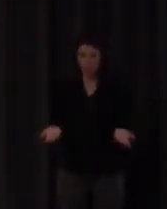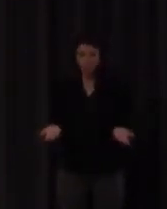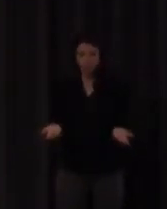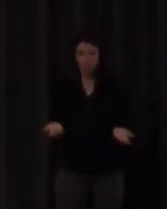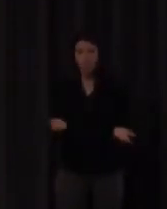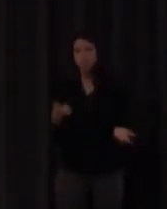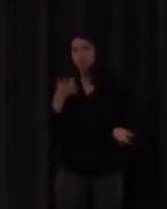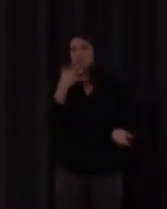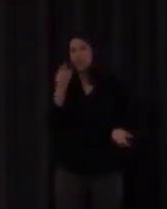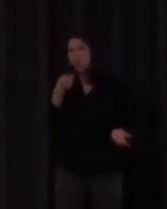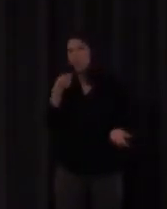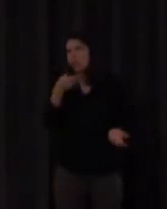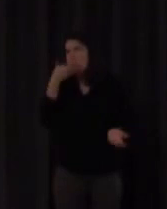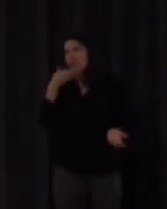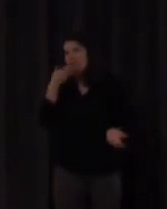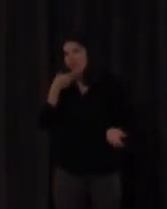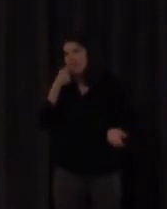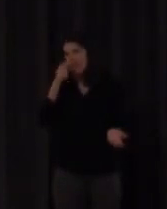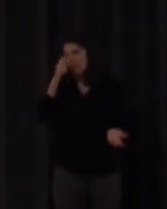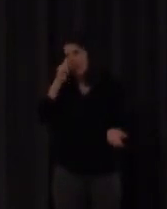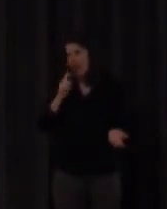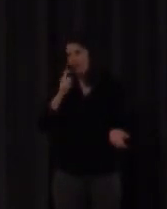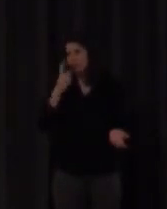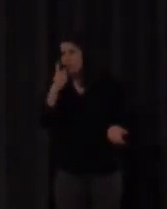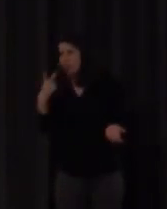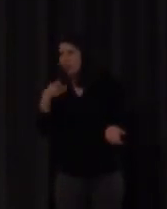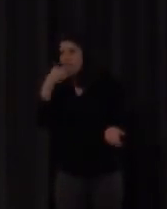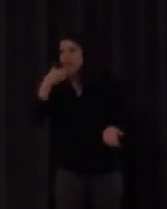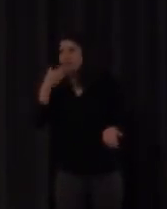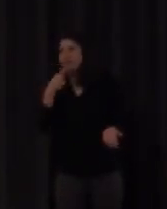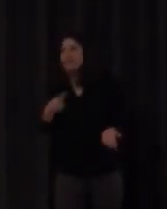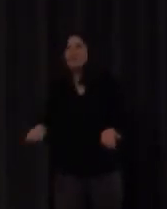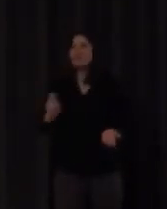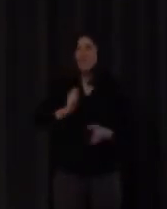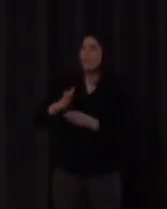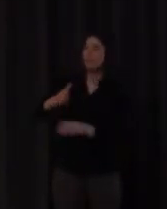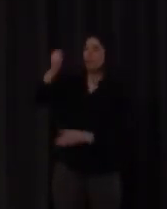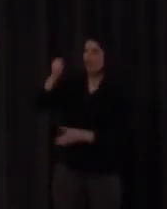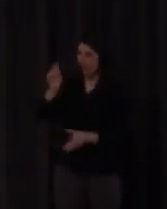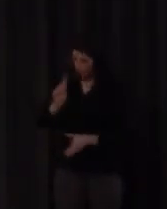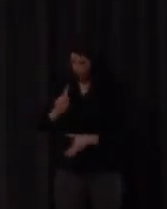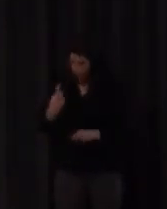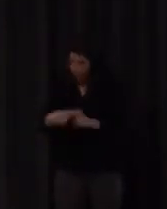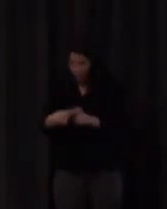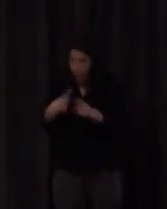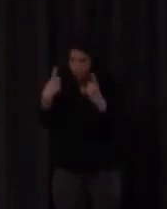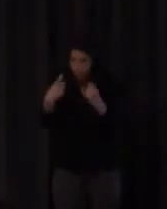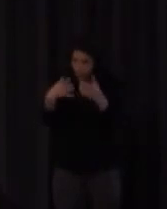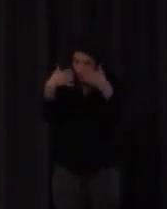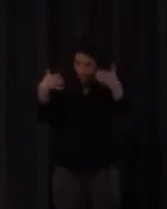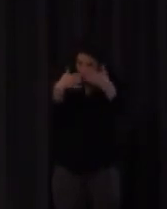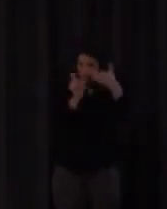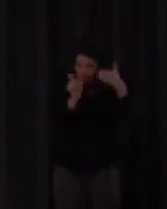decir sin más pues dame botella no porque sabe que tiene que presentarlo sabe que tiene que hacer una referencia